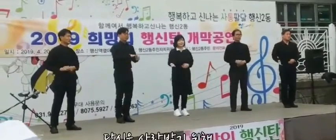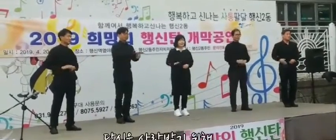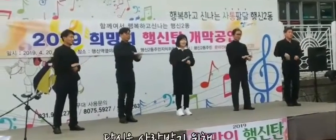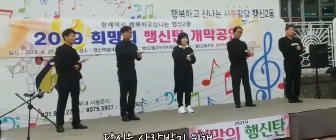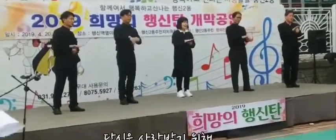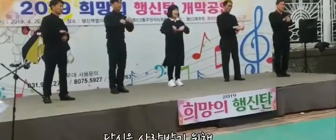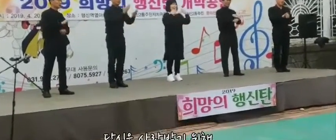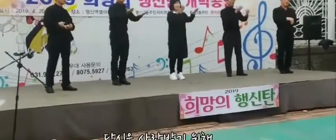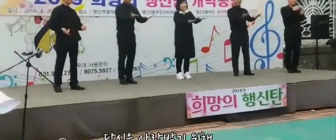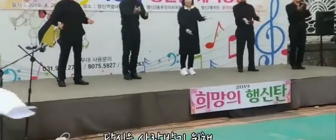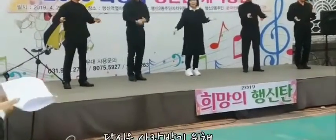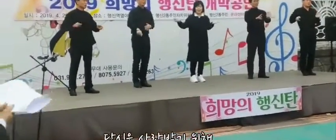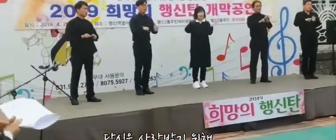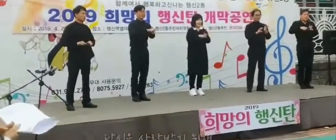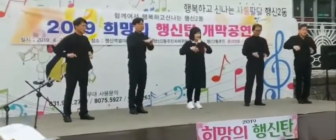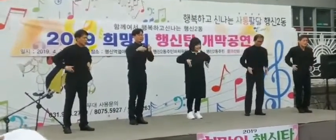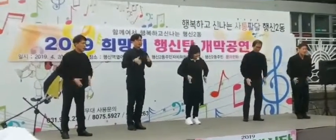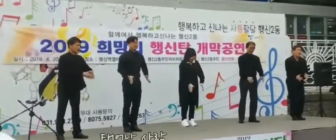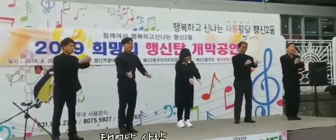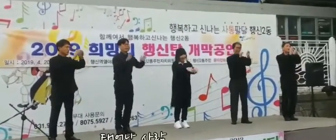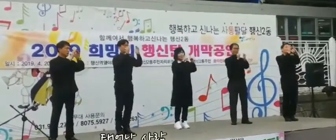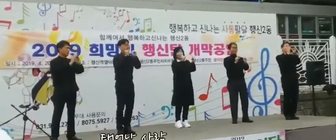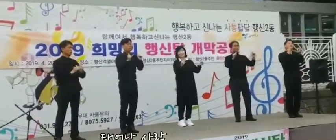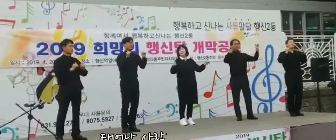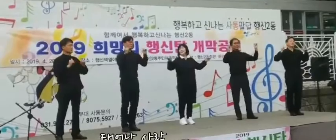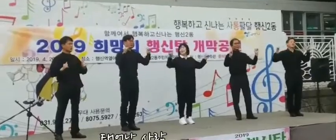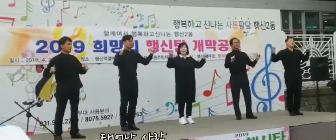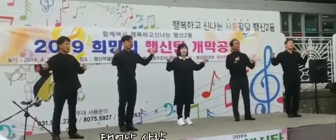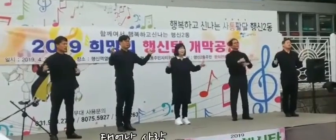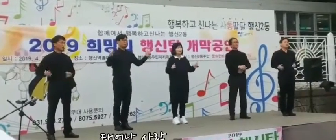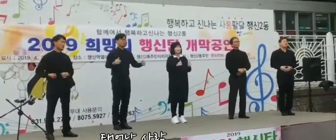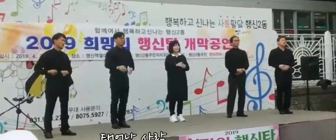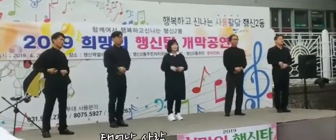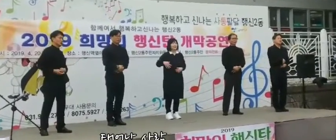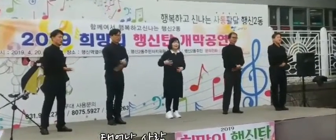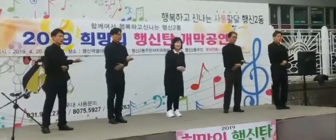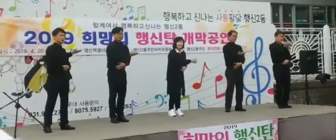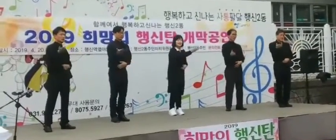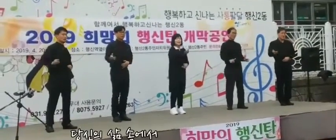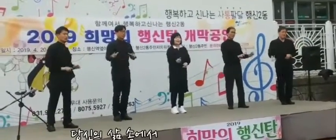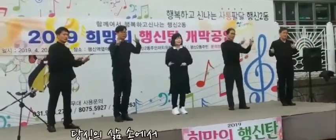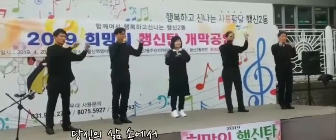사랑받기 위해 태어난 사람 당신의 삶